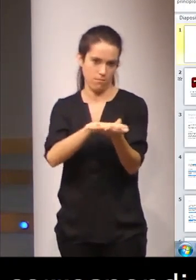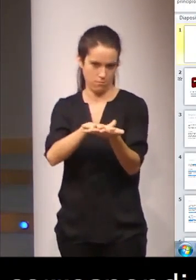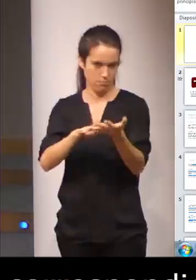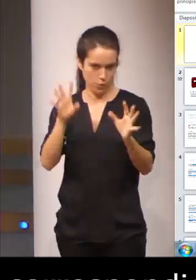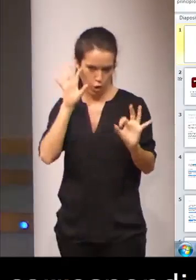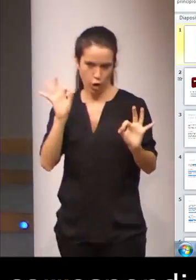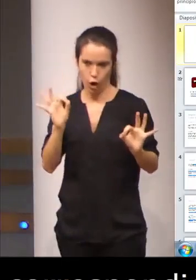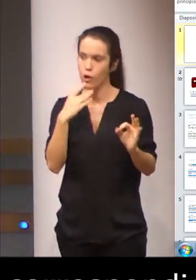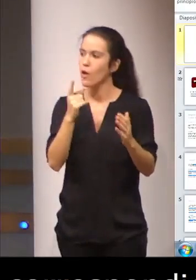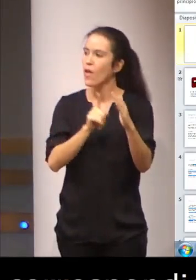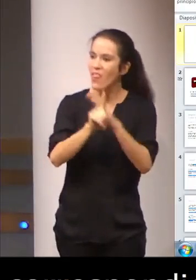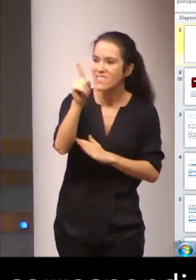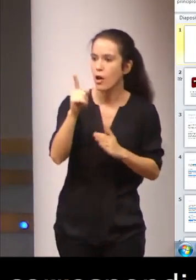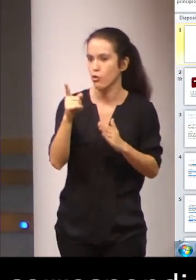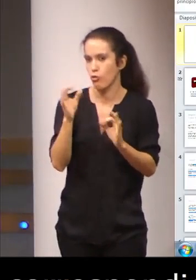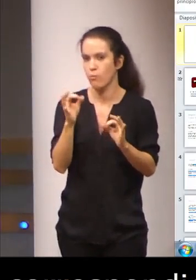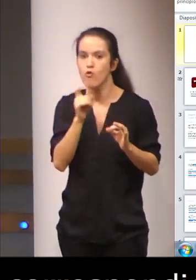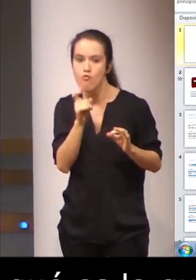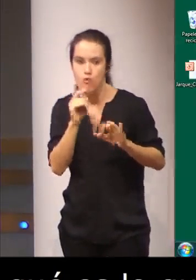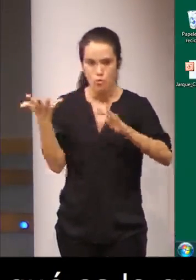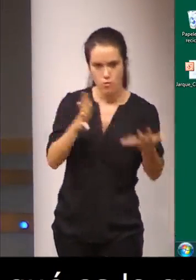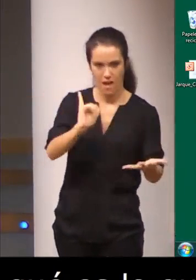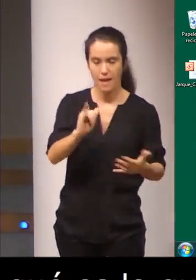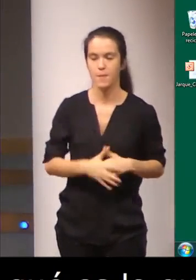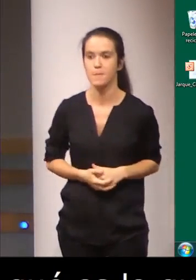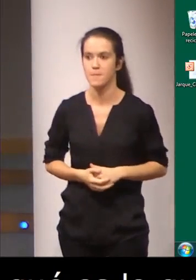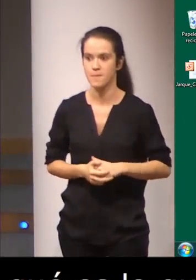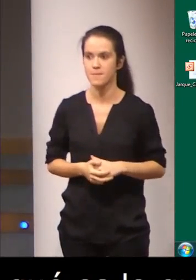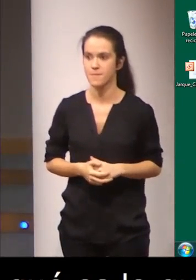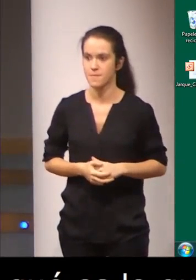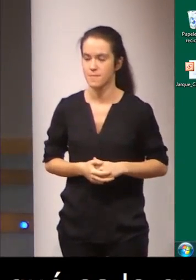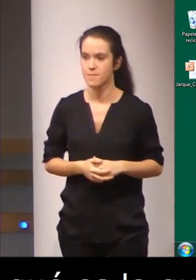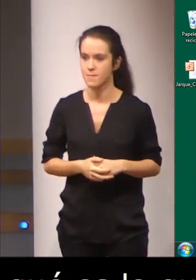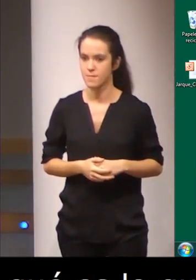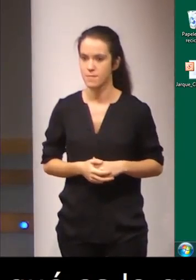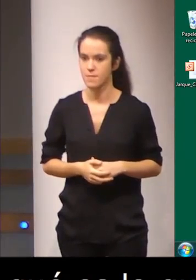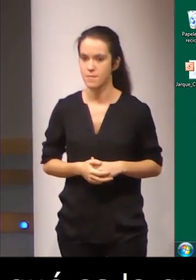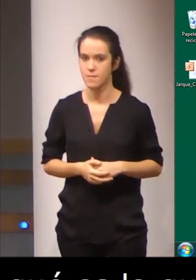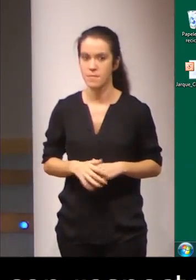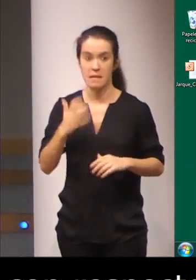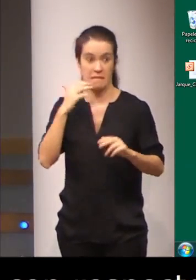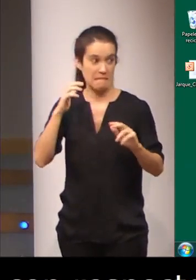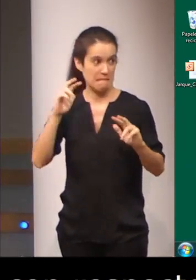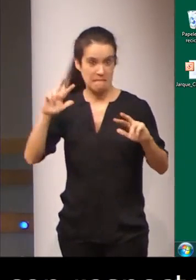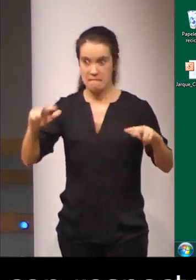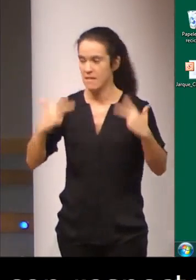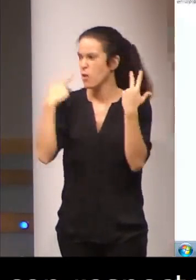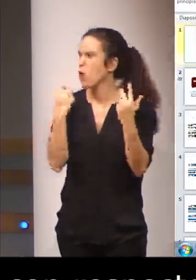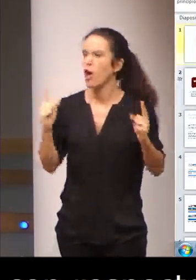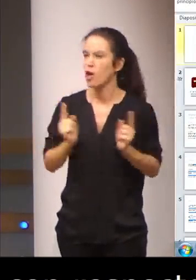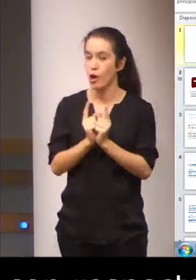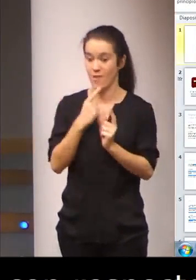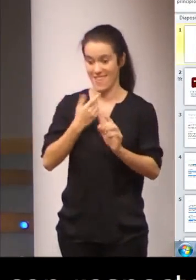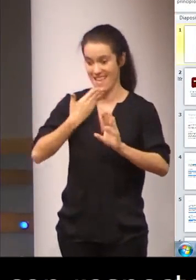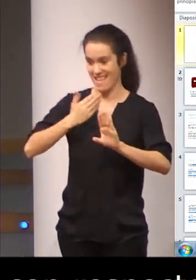al desarrollo de la lengua de signos. Y me voy a permitir, para ser breve, retomar pinceladas que ya se han dicho,